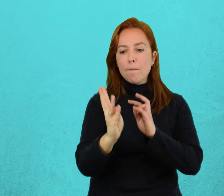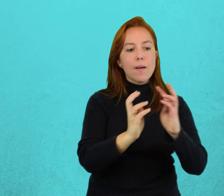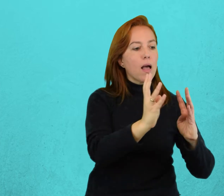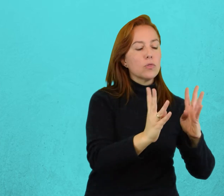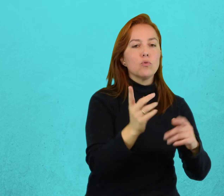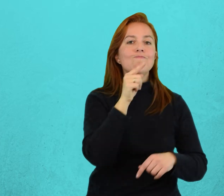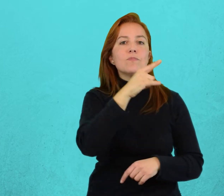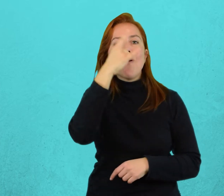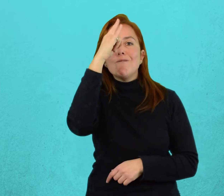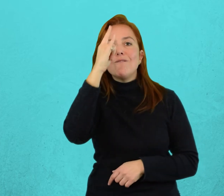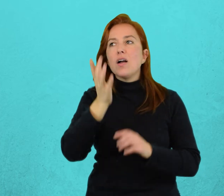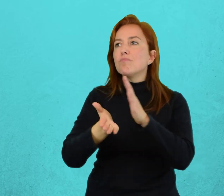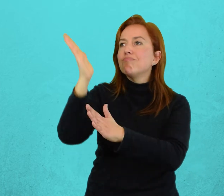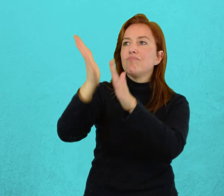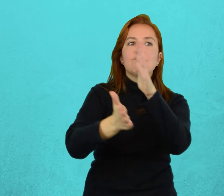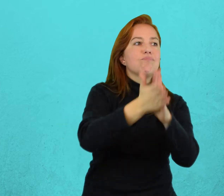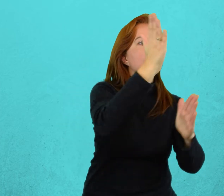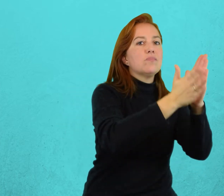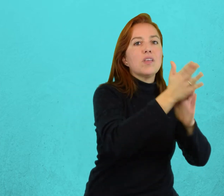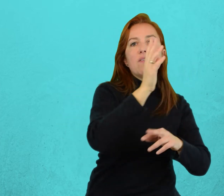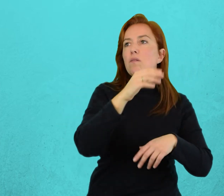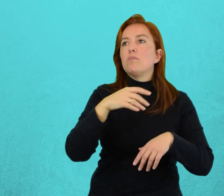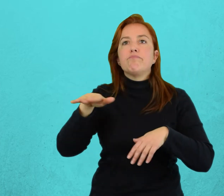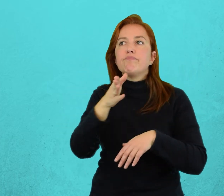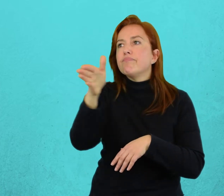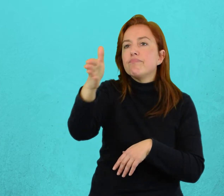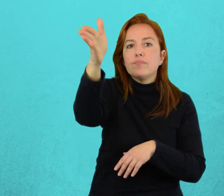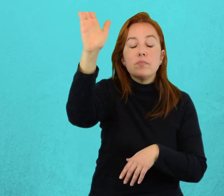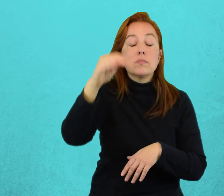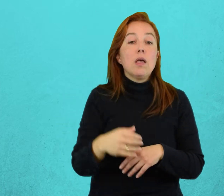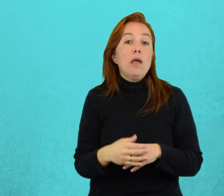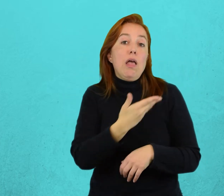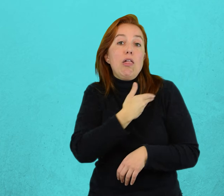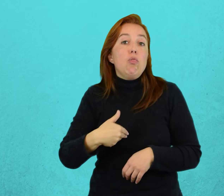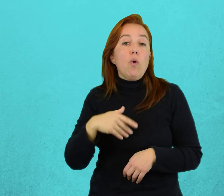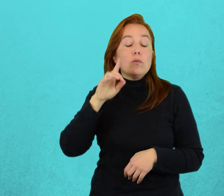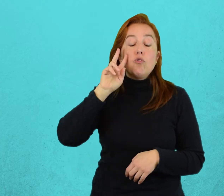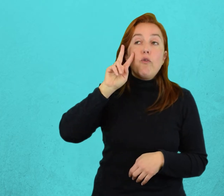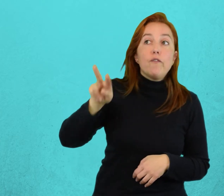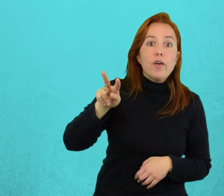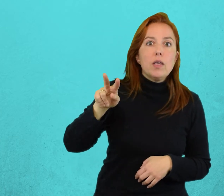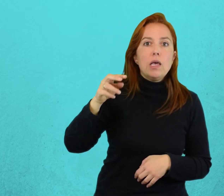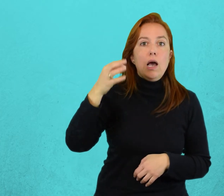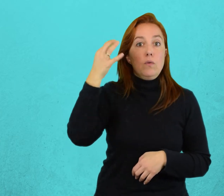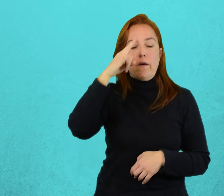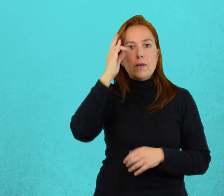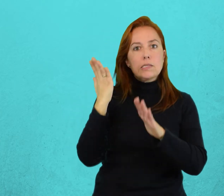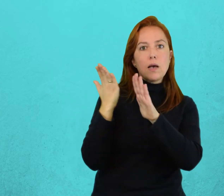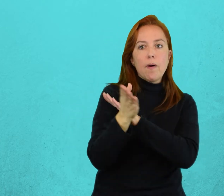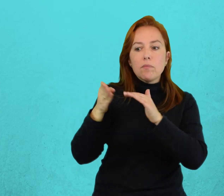Las vacas andaban por todas partes, deambulaban por aquí, por allá, y al menor descuido del dueño, se metían